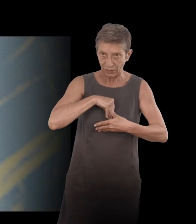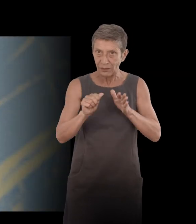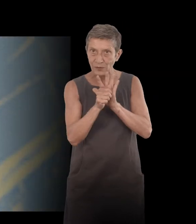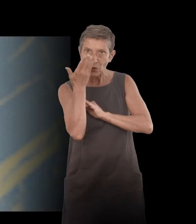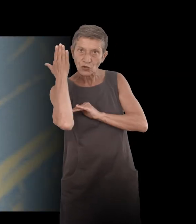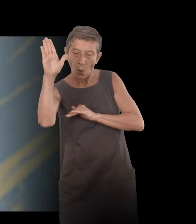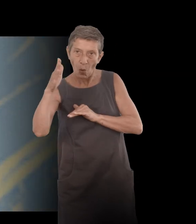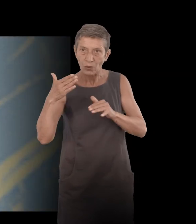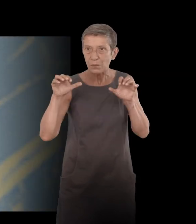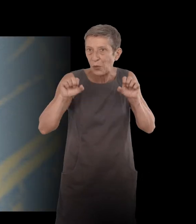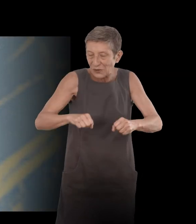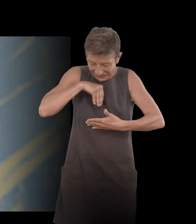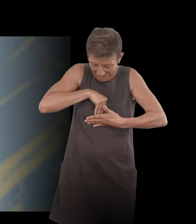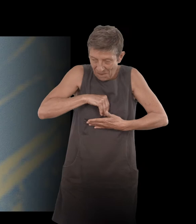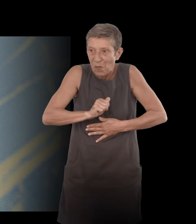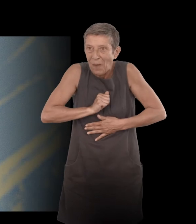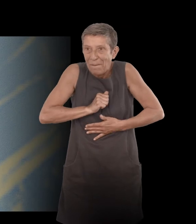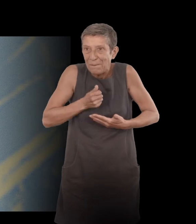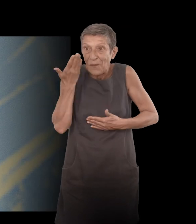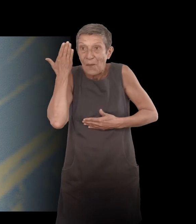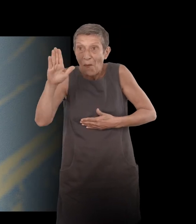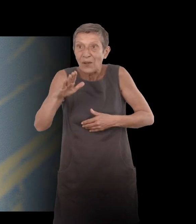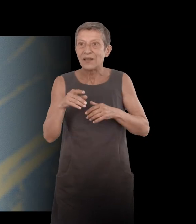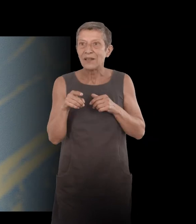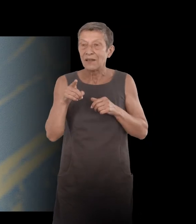J'aurais pu le dire. Je crois que c'est dans mon livre et c'est quand je parle de vous trois.